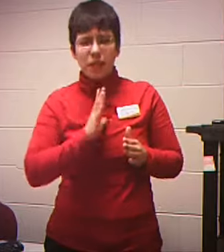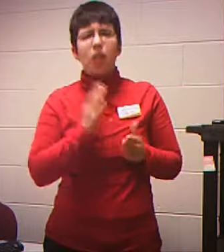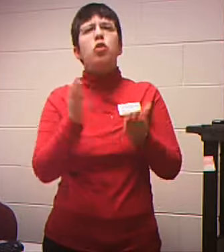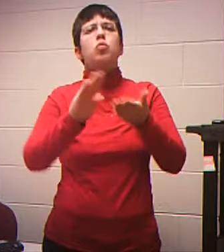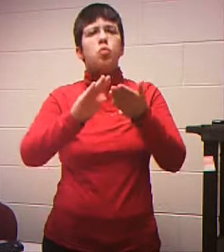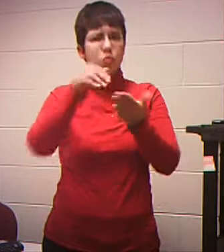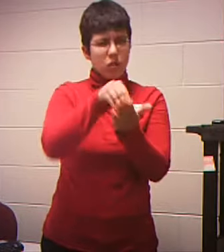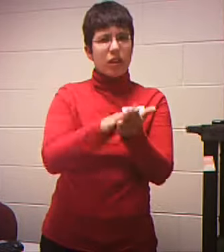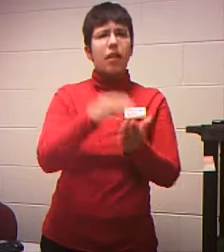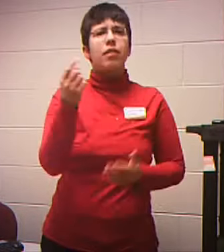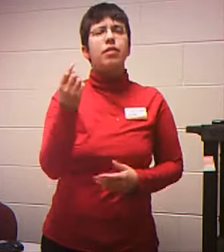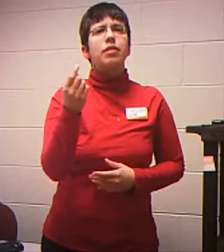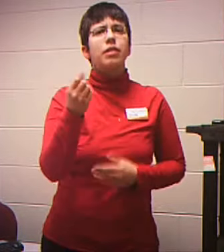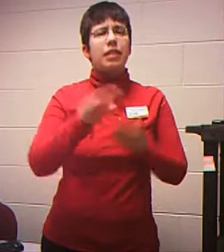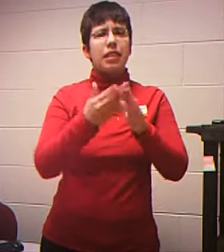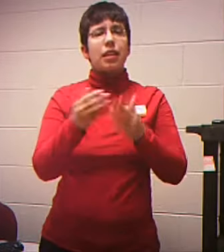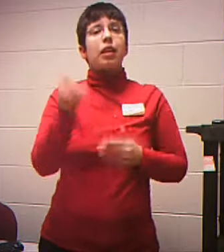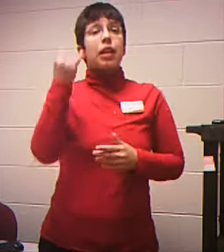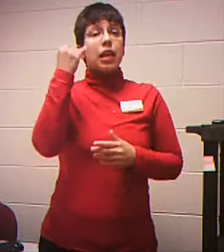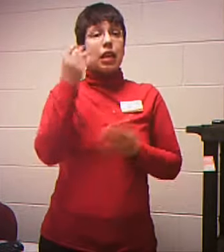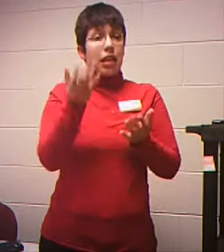if you know That you want An adjustable rate mortgage Then you can indicate that